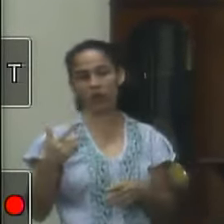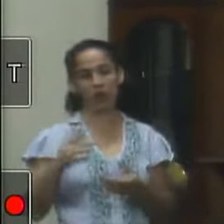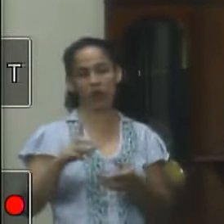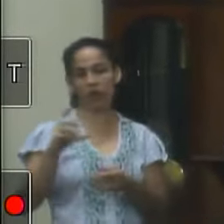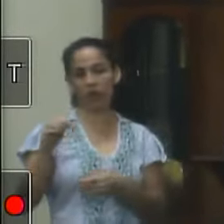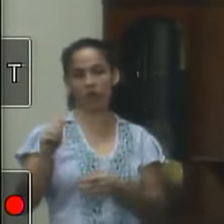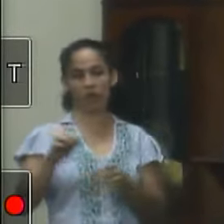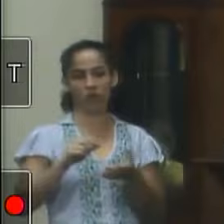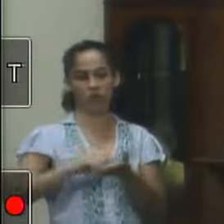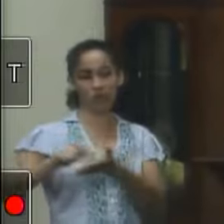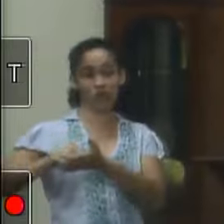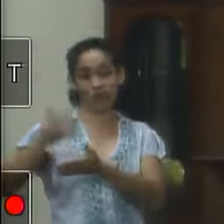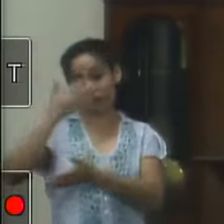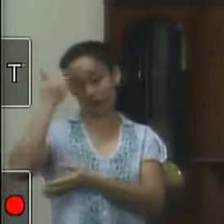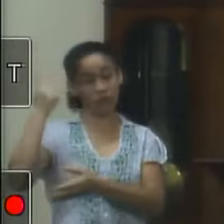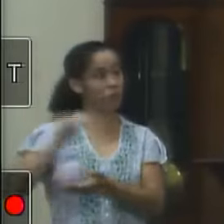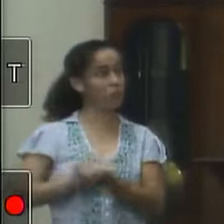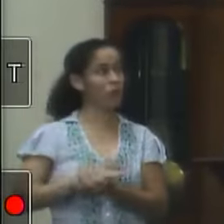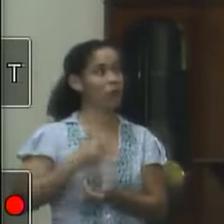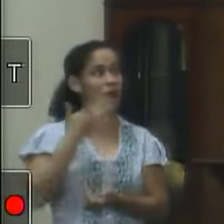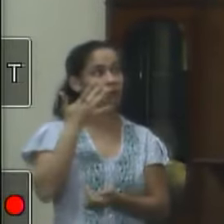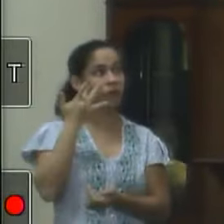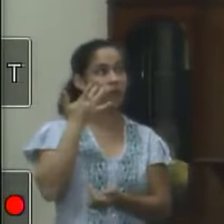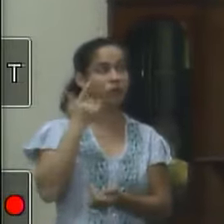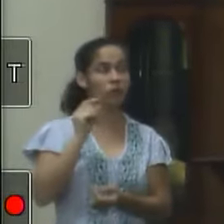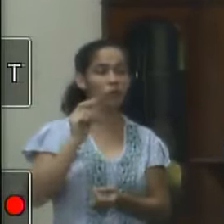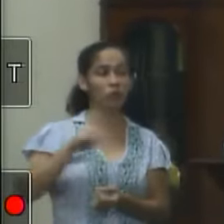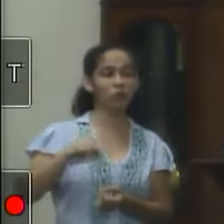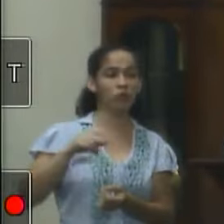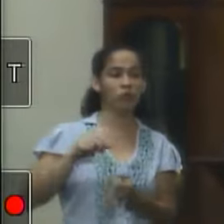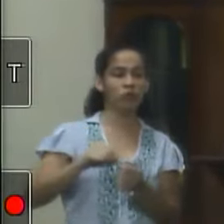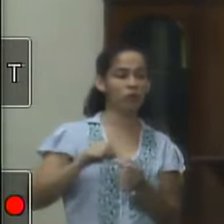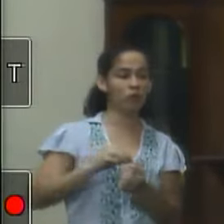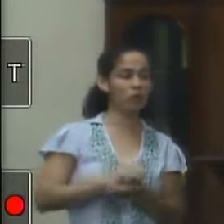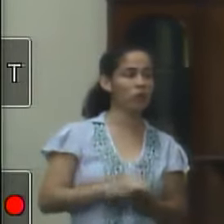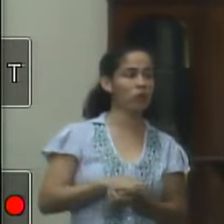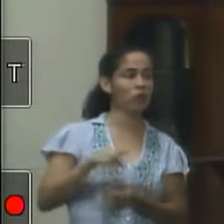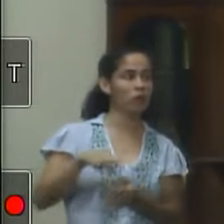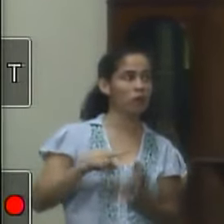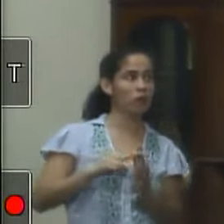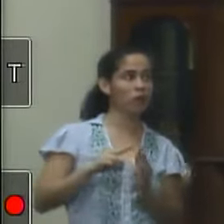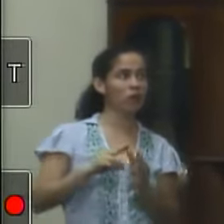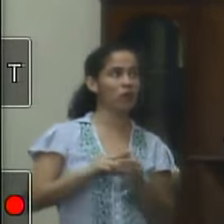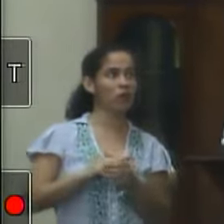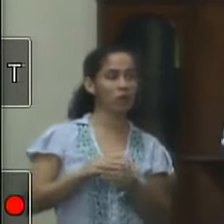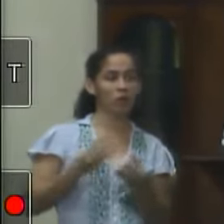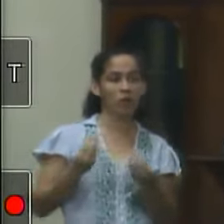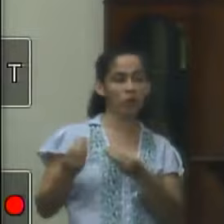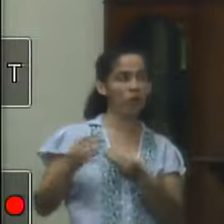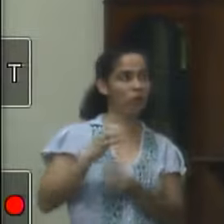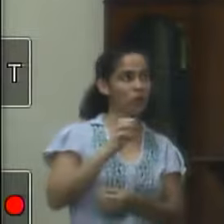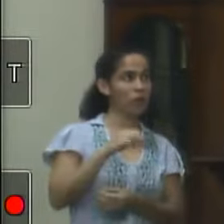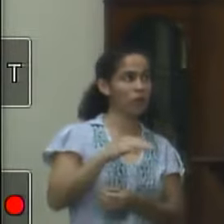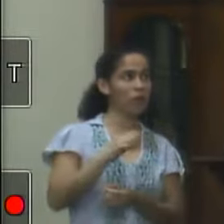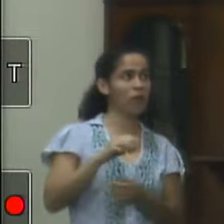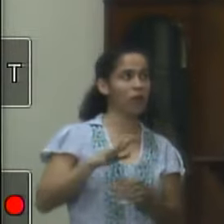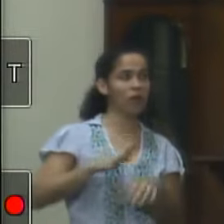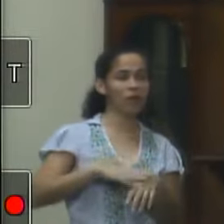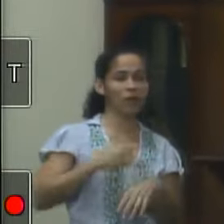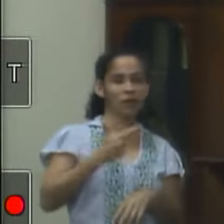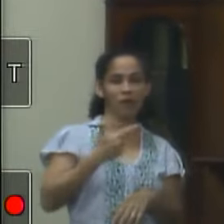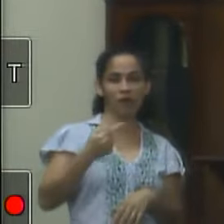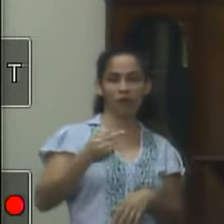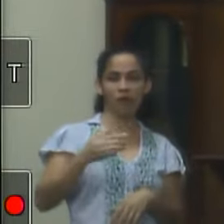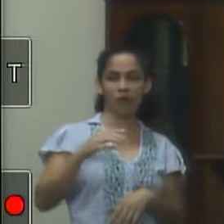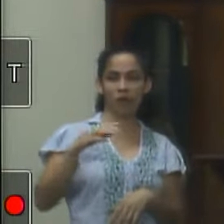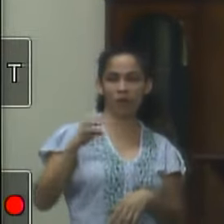colocaram isso é natural porque nunca foi feito nunca na história dessa cidade foi feita tantas emendas no PPA foram mais de 27